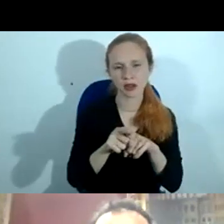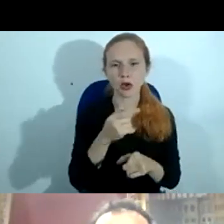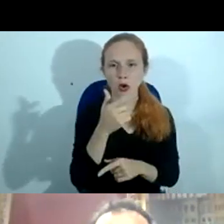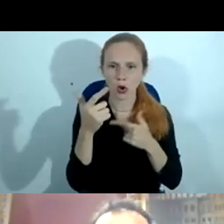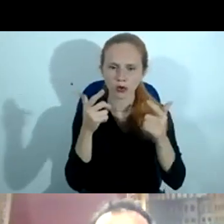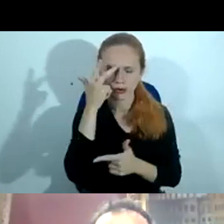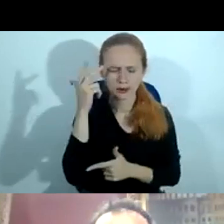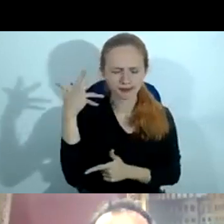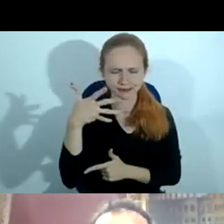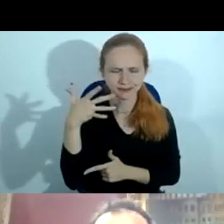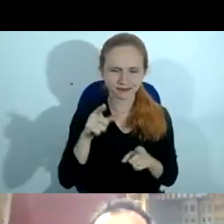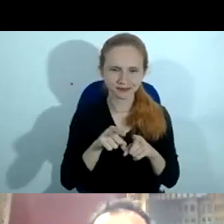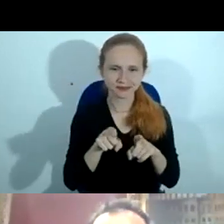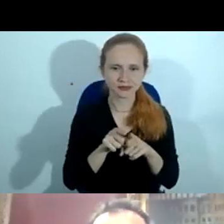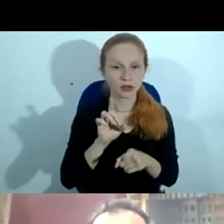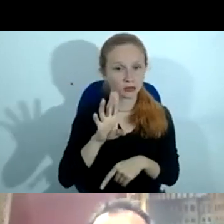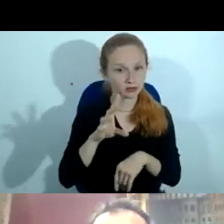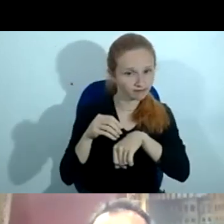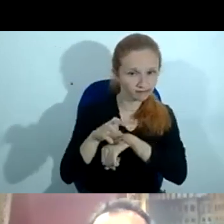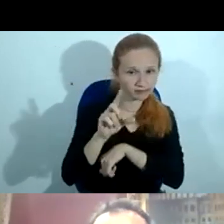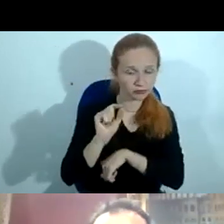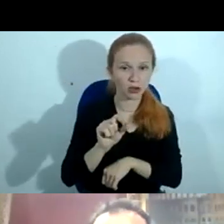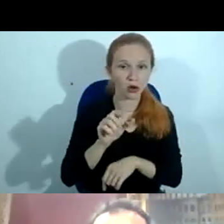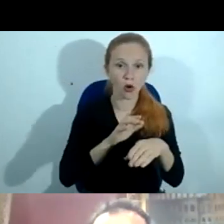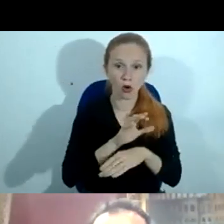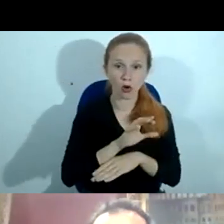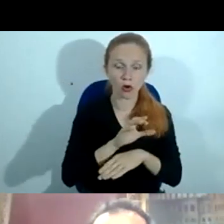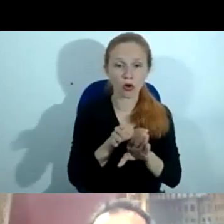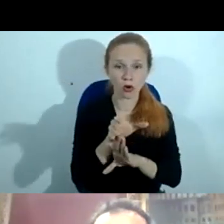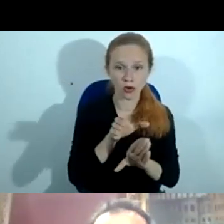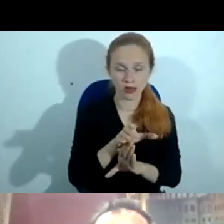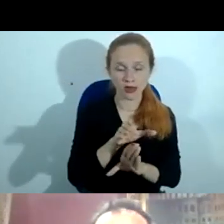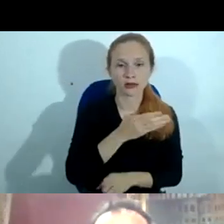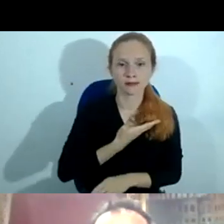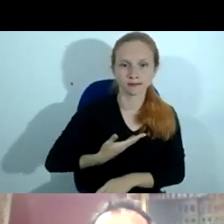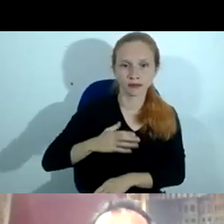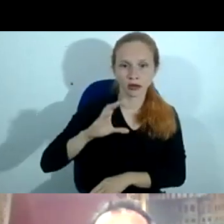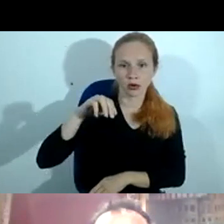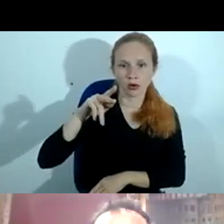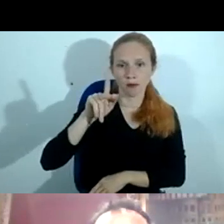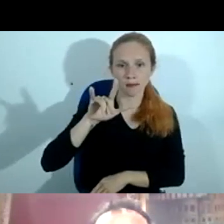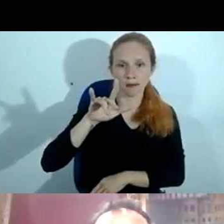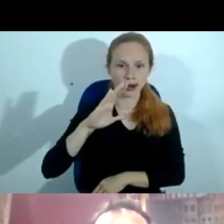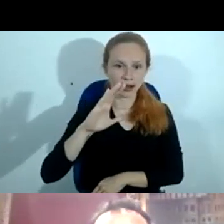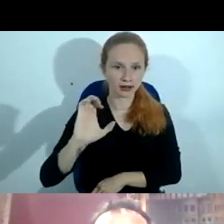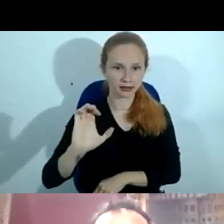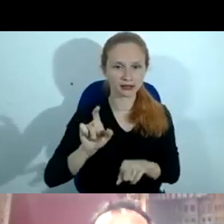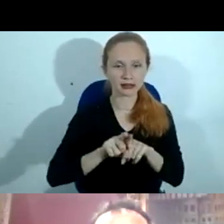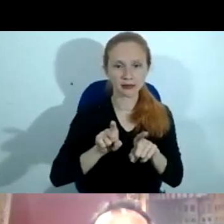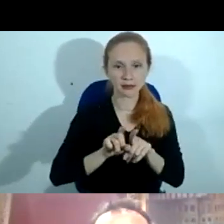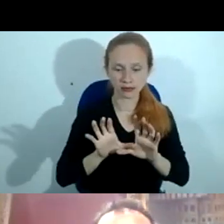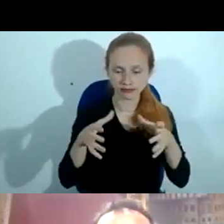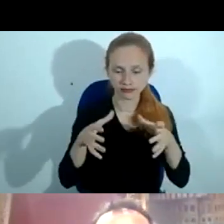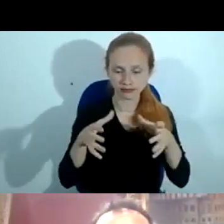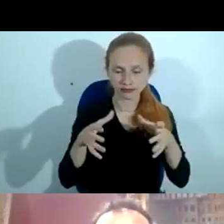Então, só para colocar o nosso Conselho de Governança e Compliance da Associação Comercial, e também a Comissão de Estudos da